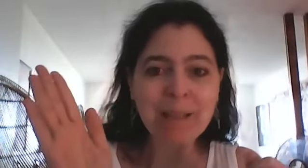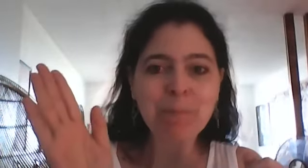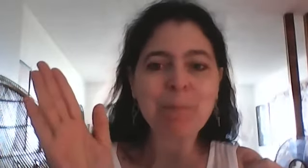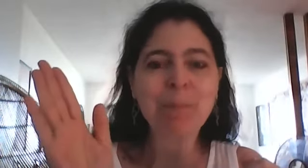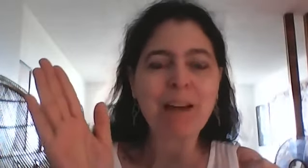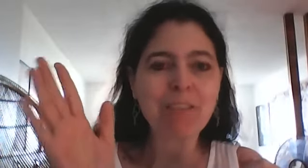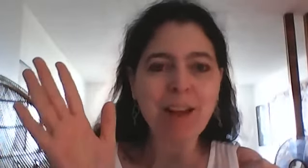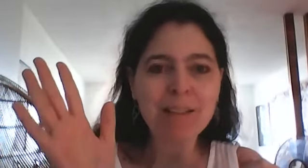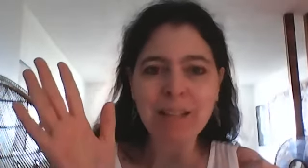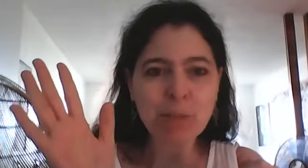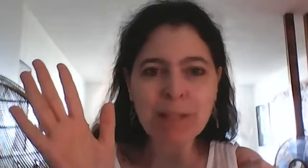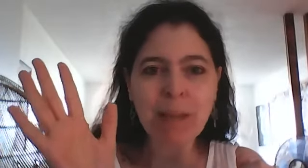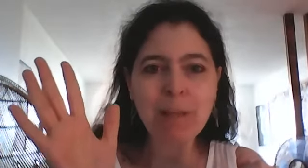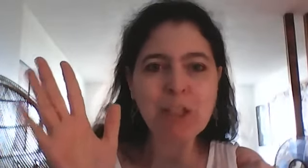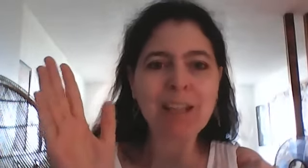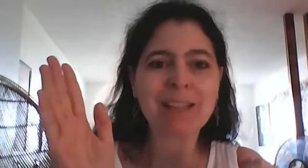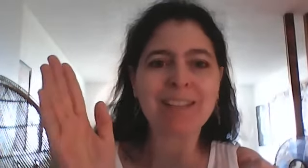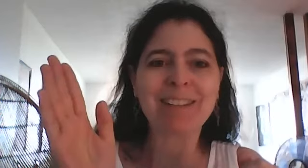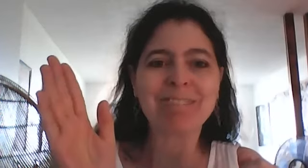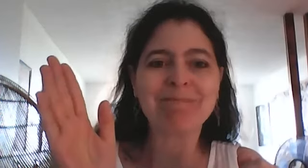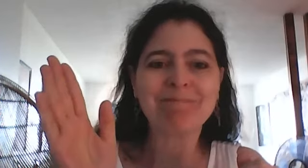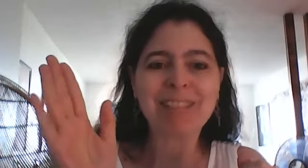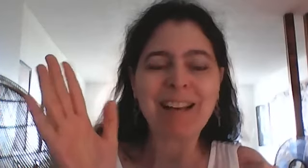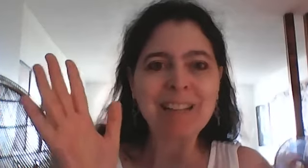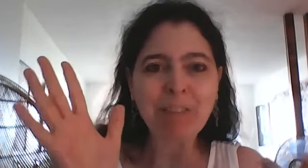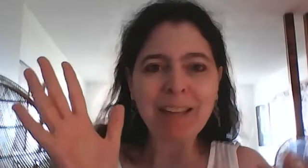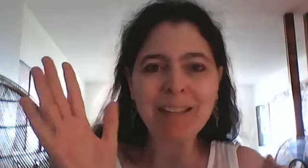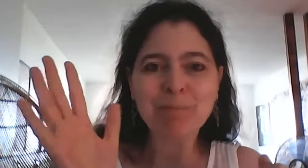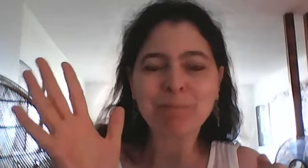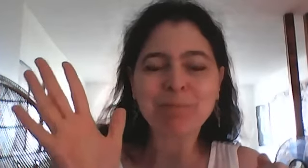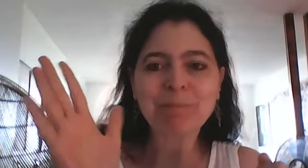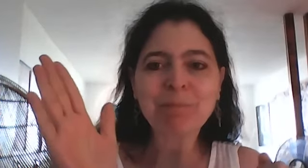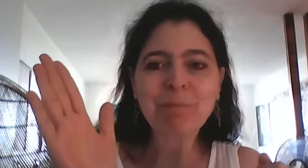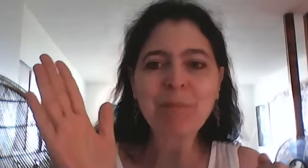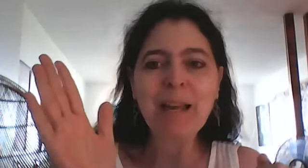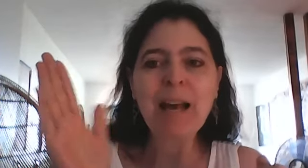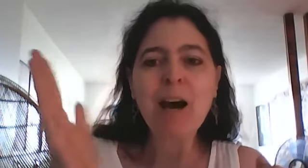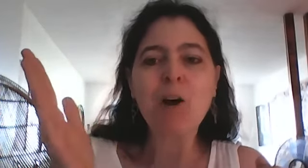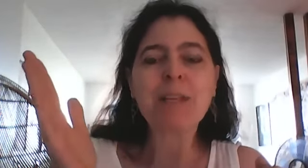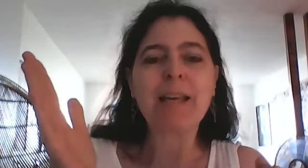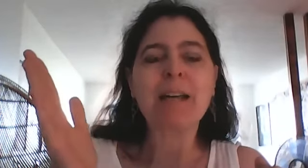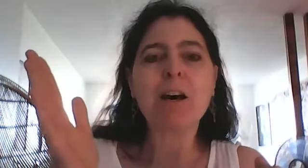en France en suisse en Belgique en Afrique ok alors